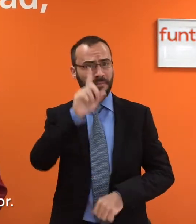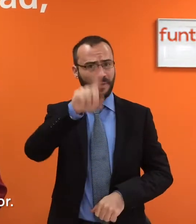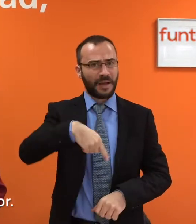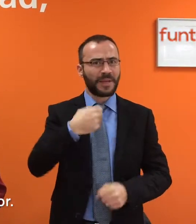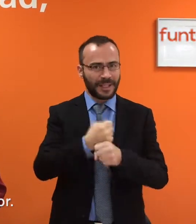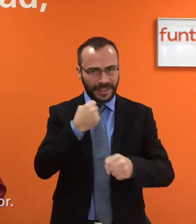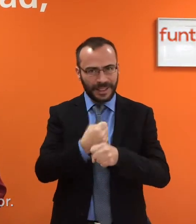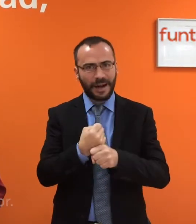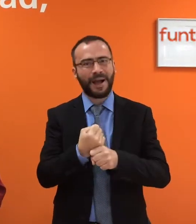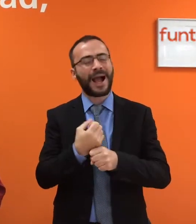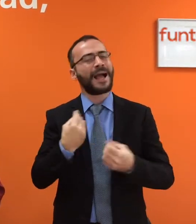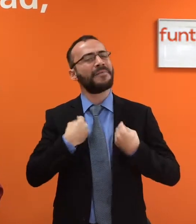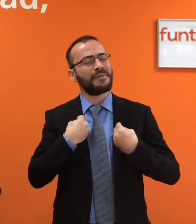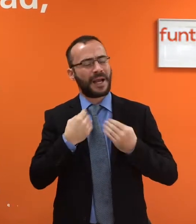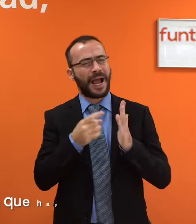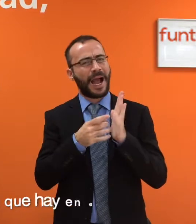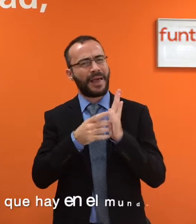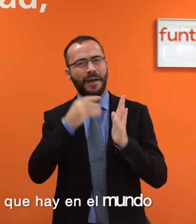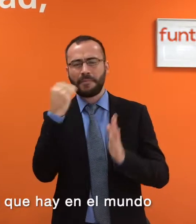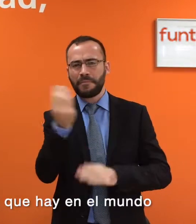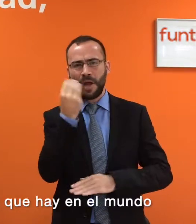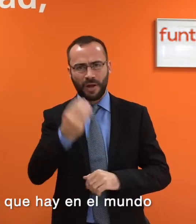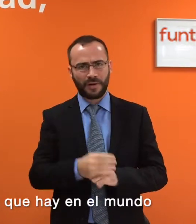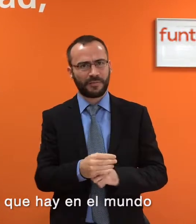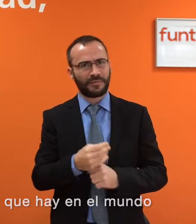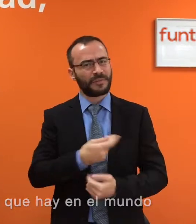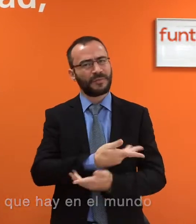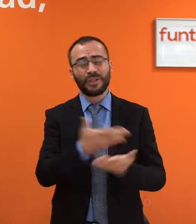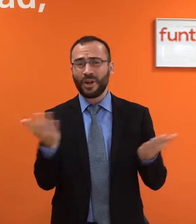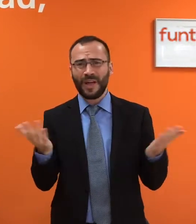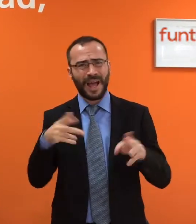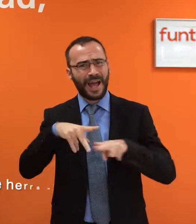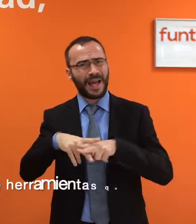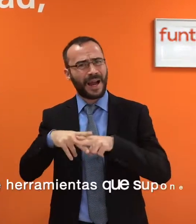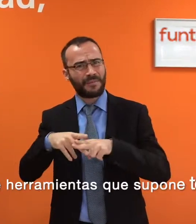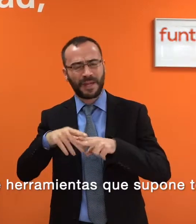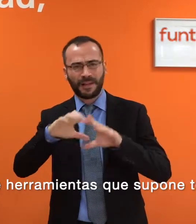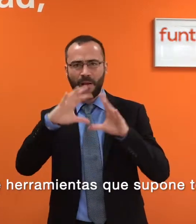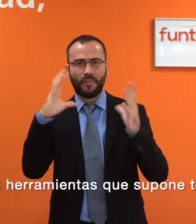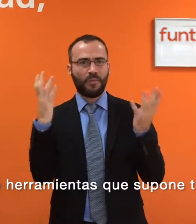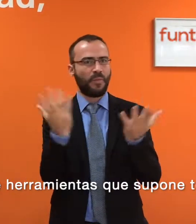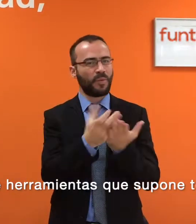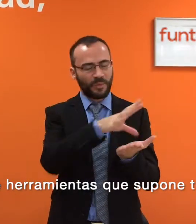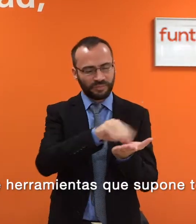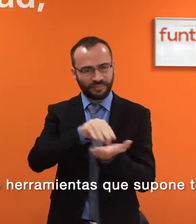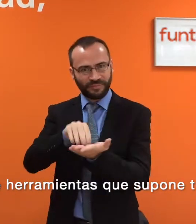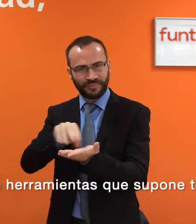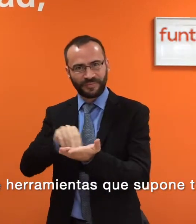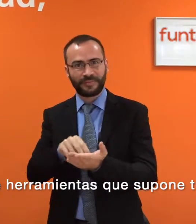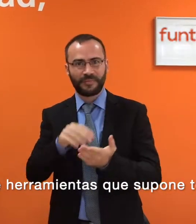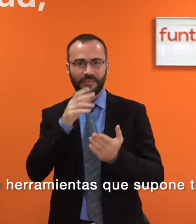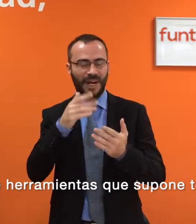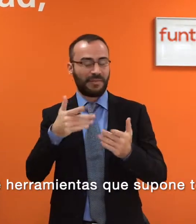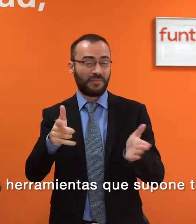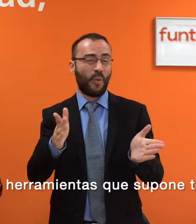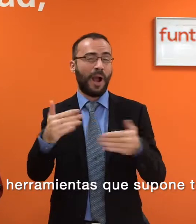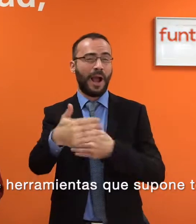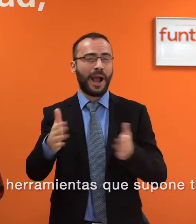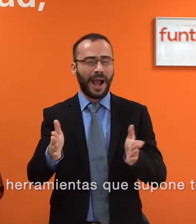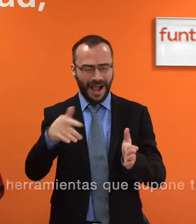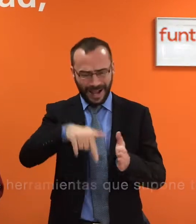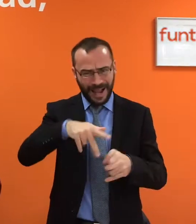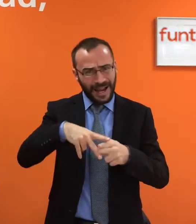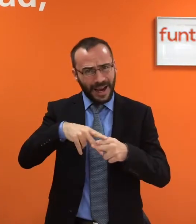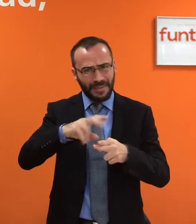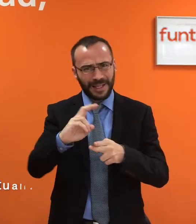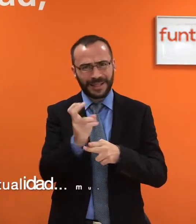su trabajo a vivir mejor. De todas las herramientas que hay en el mundo, de toda la caja enorme de herramientas que supone